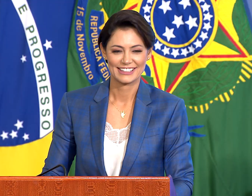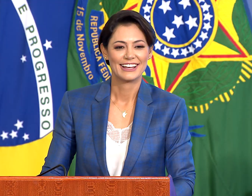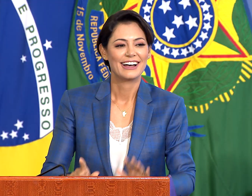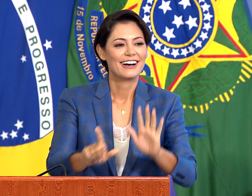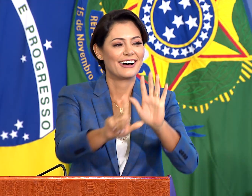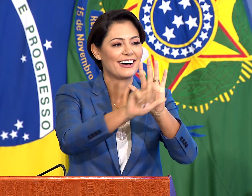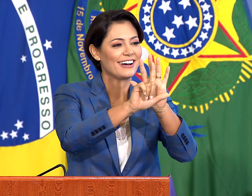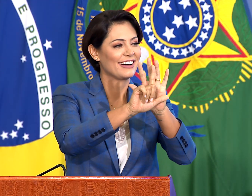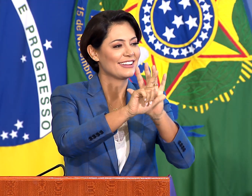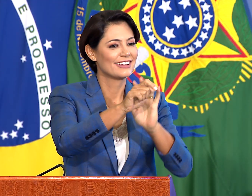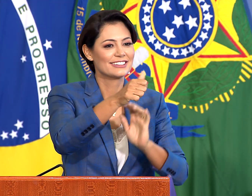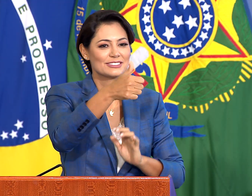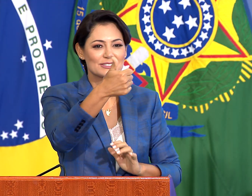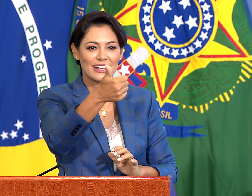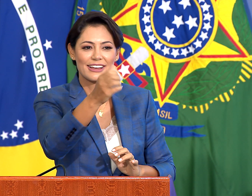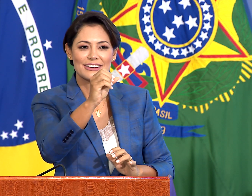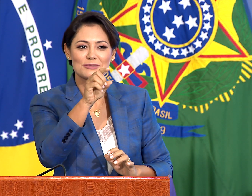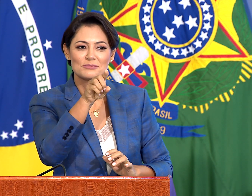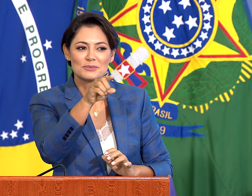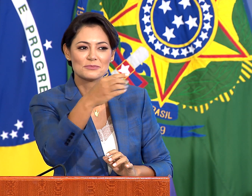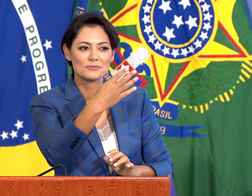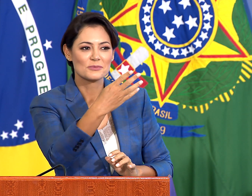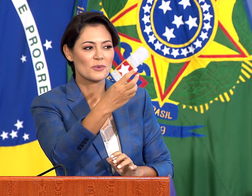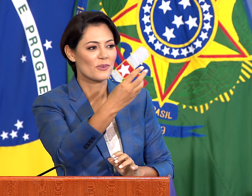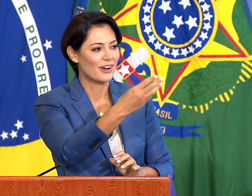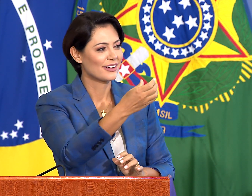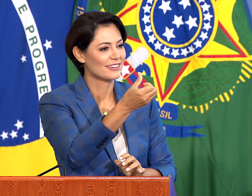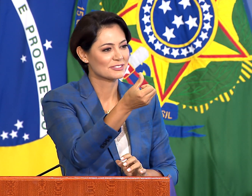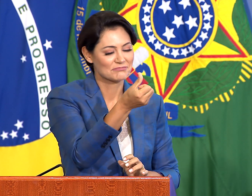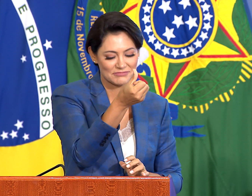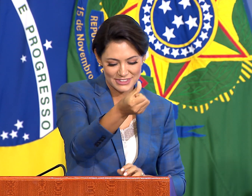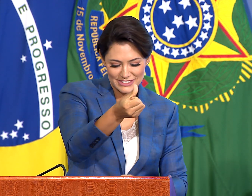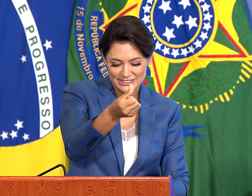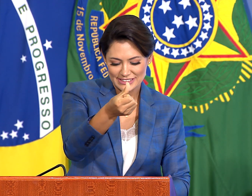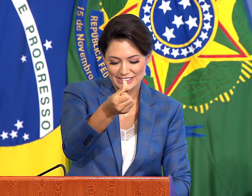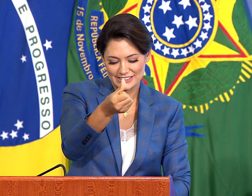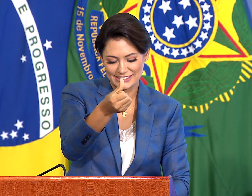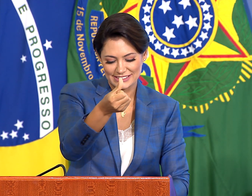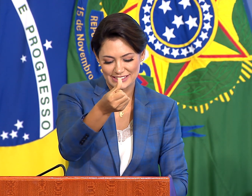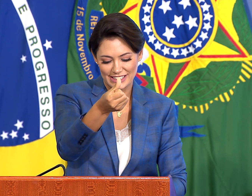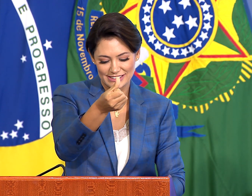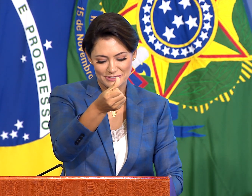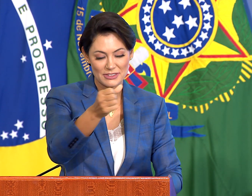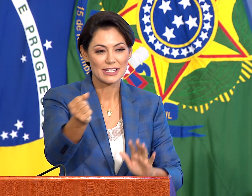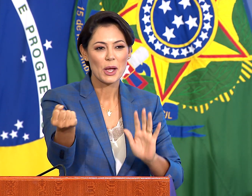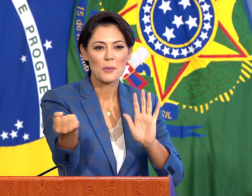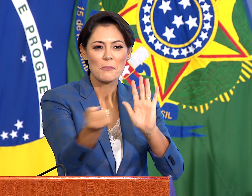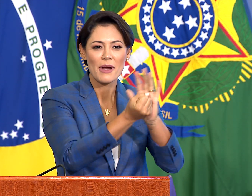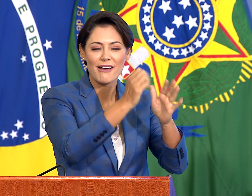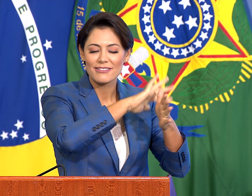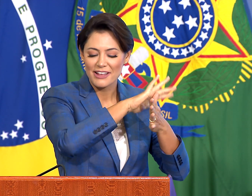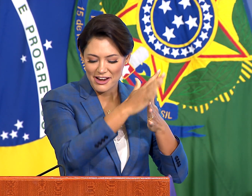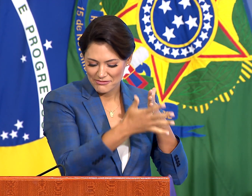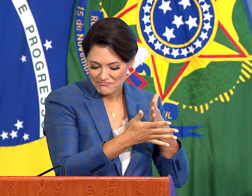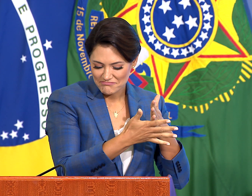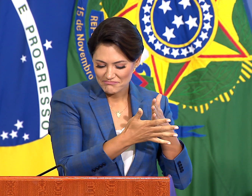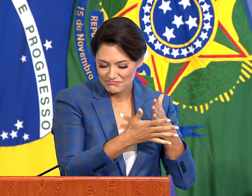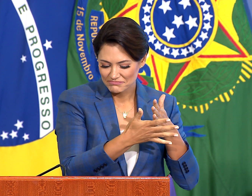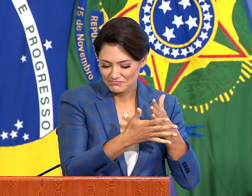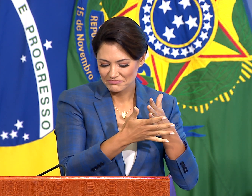A lei 10.436, que reconheceu a